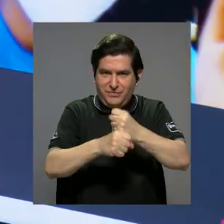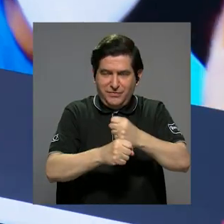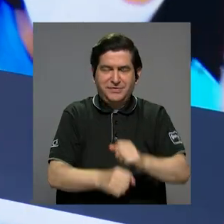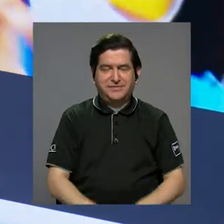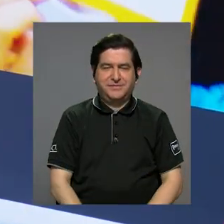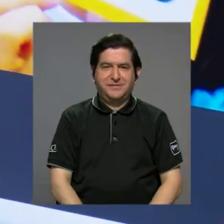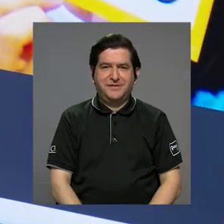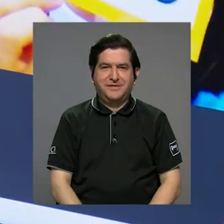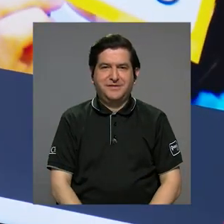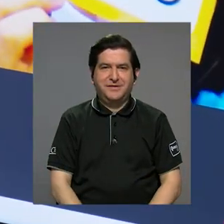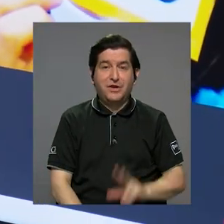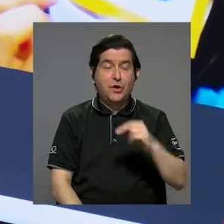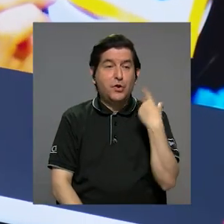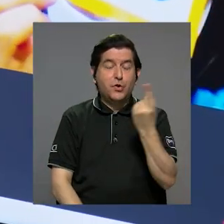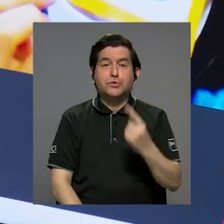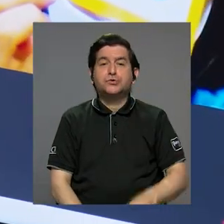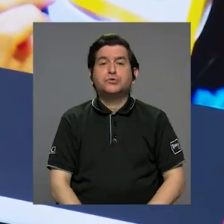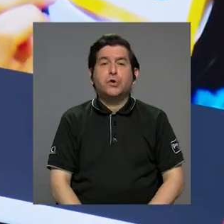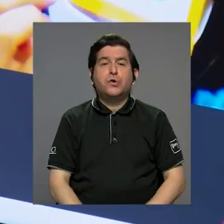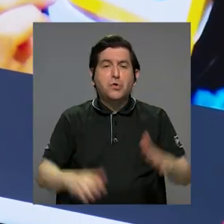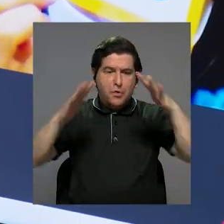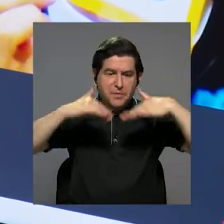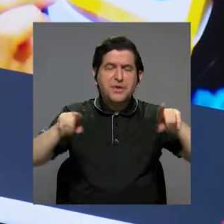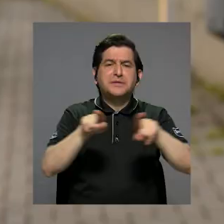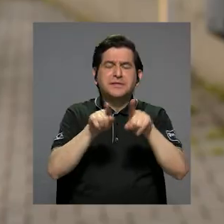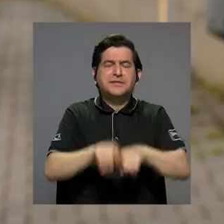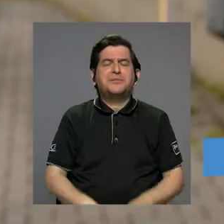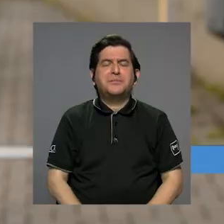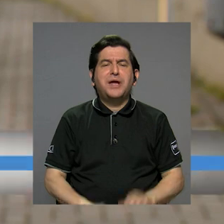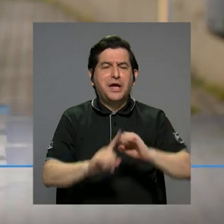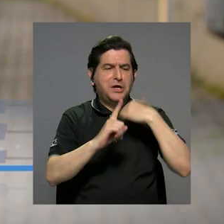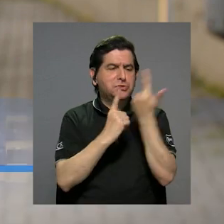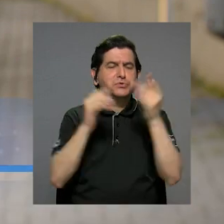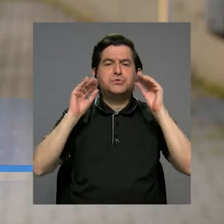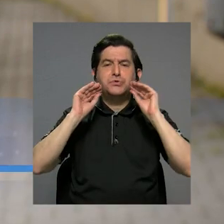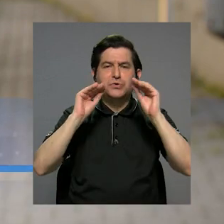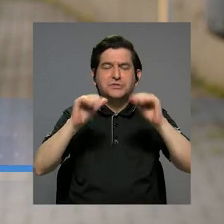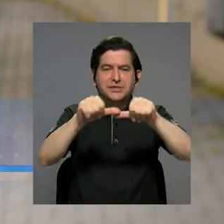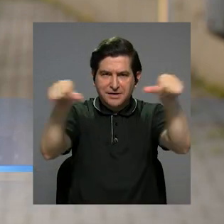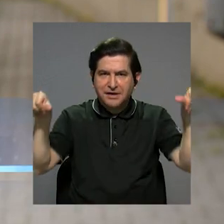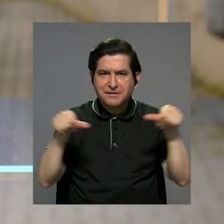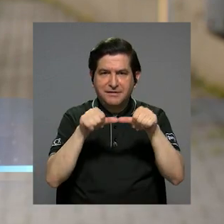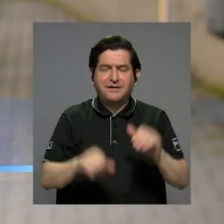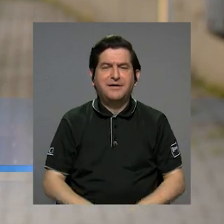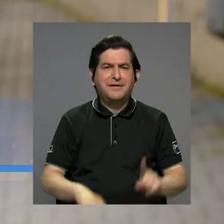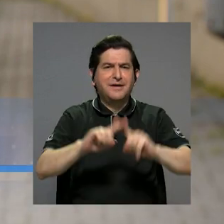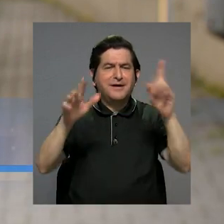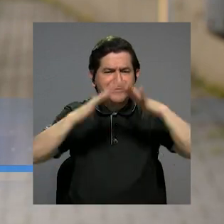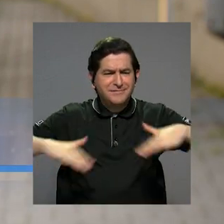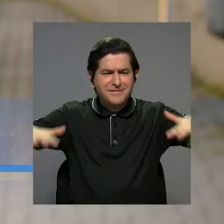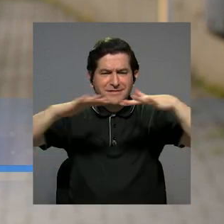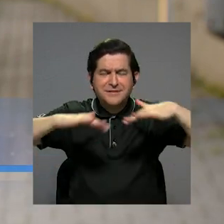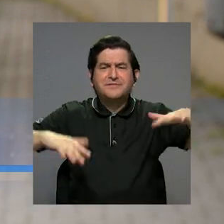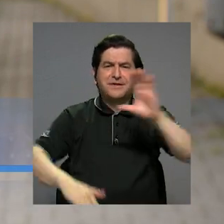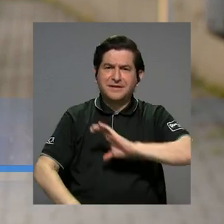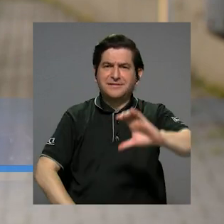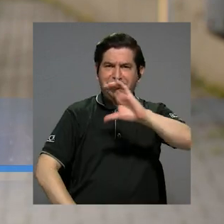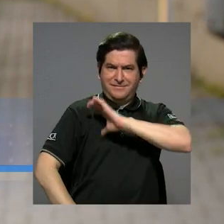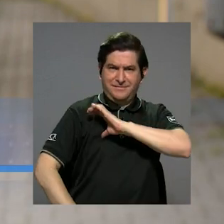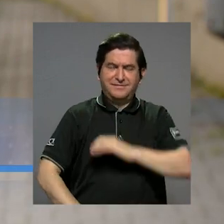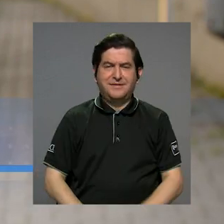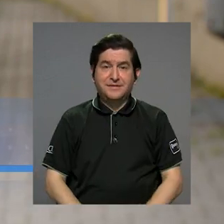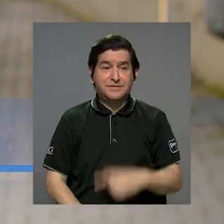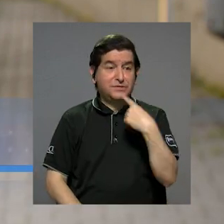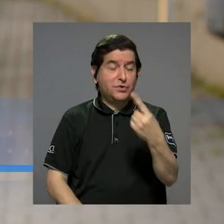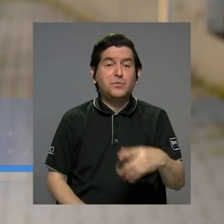Y pues no solamente tenemos el eje ambiental, tenemos el social, el educativo. Y pues hay muchos, muchos espacios, muchas aristas en donde,